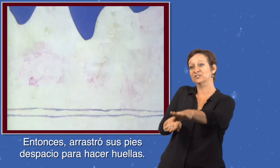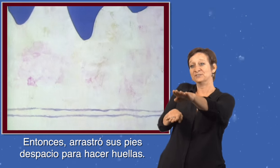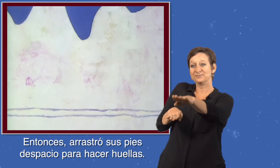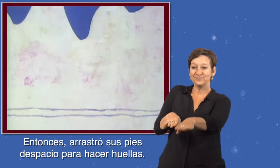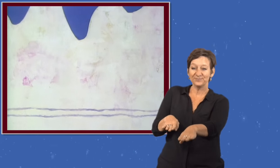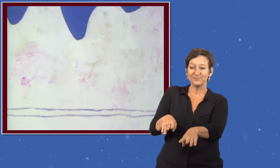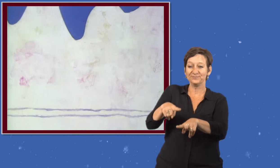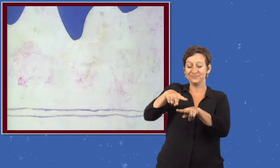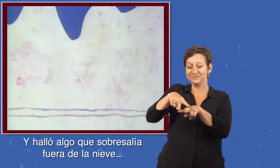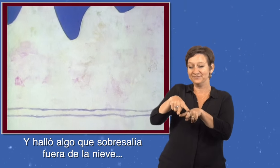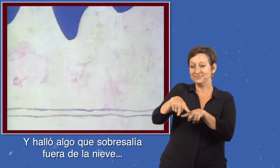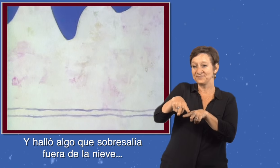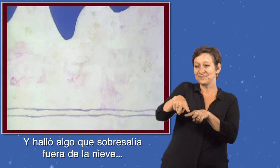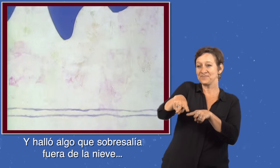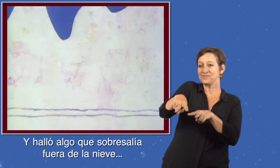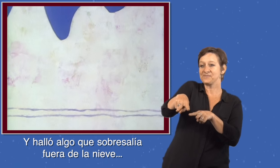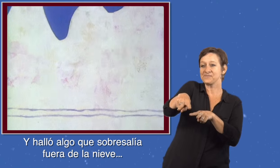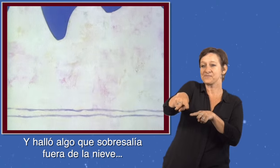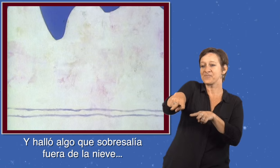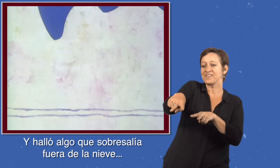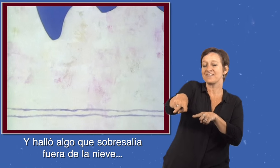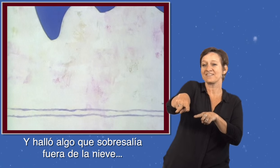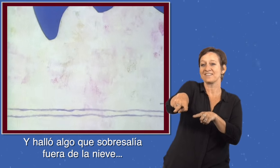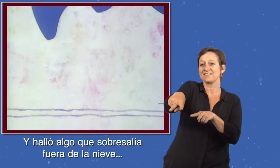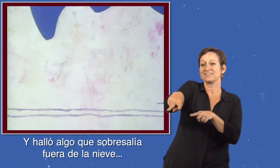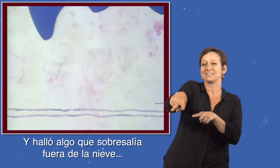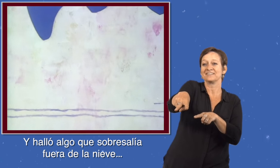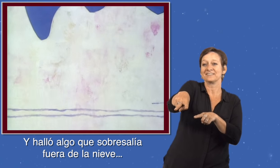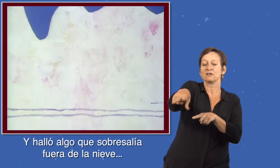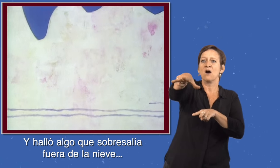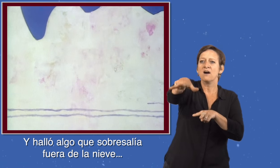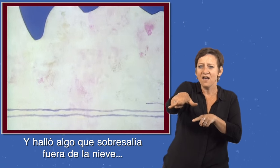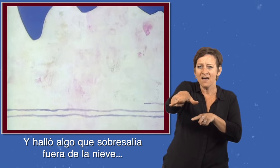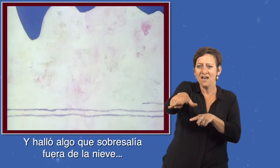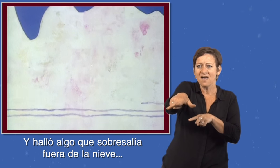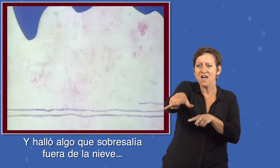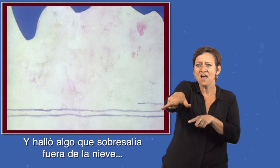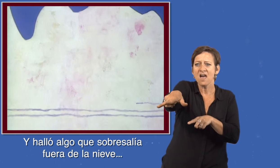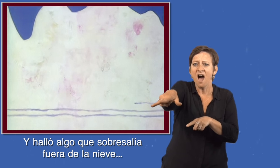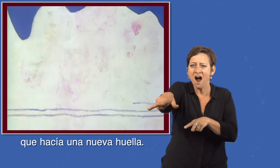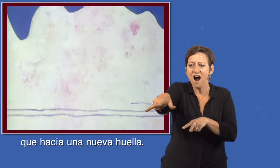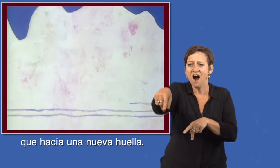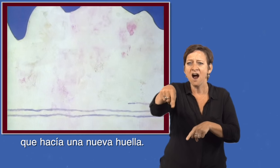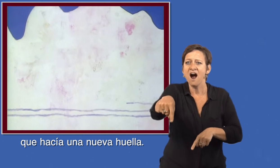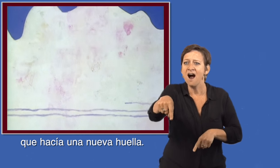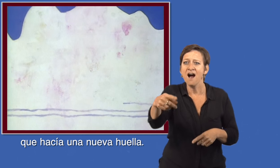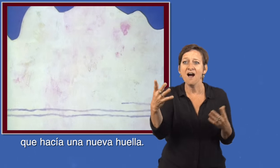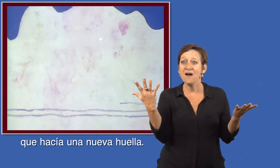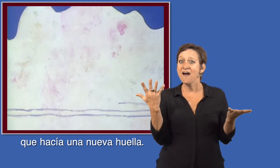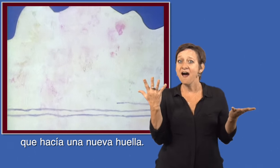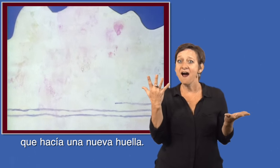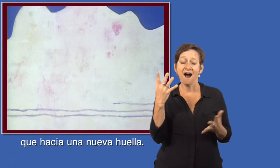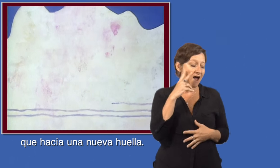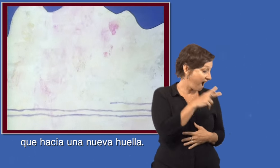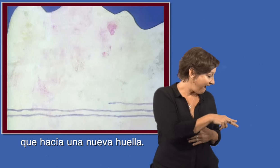Y halló algo que sobresalía fuera de la nieve que hacía una nueva